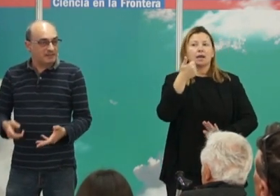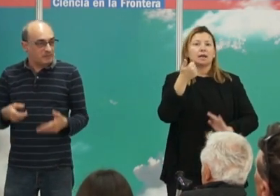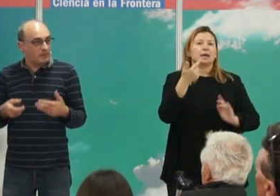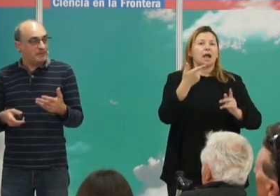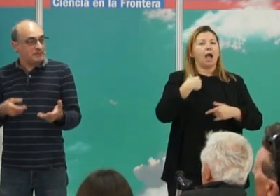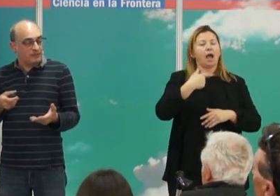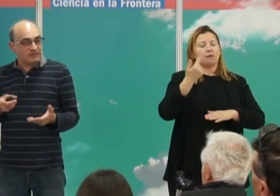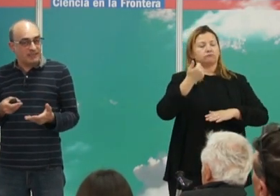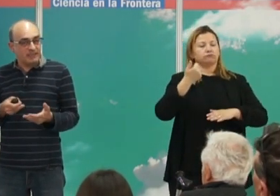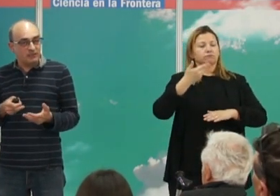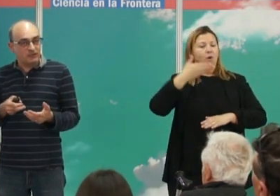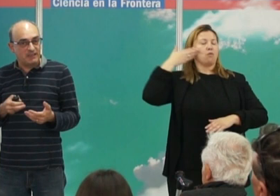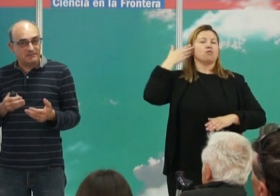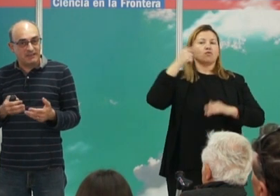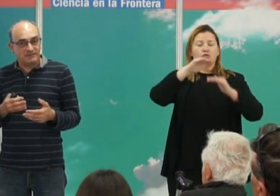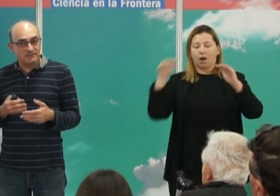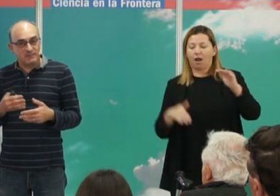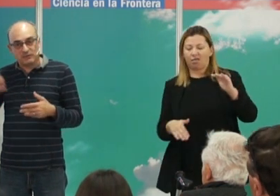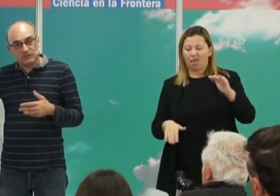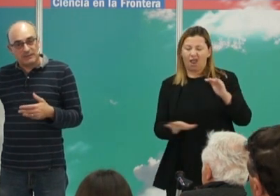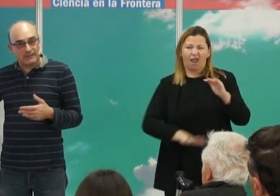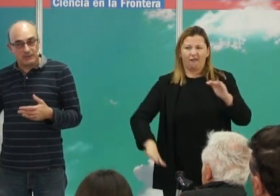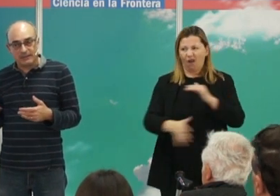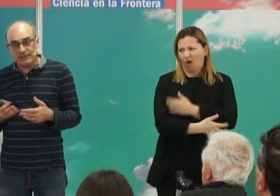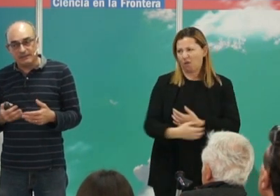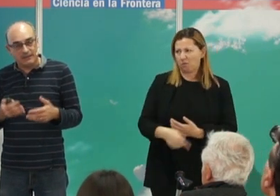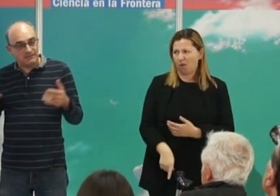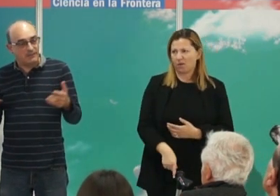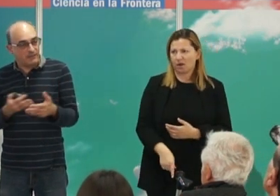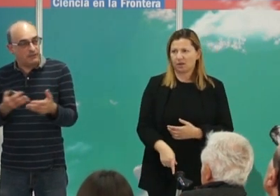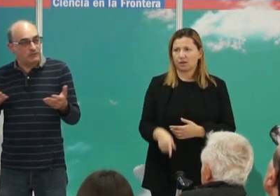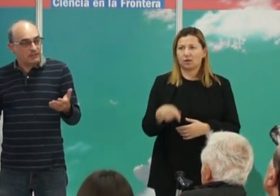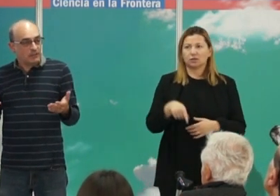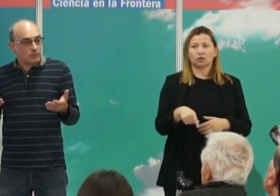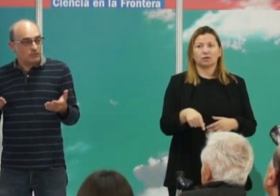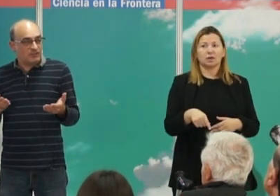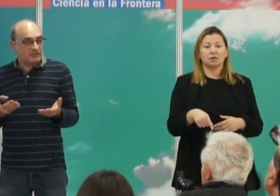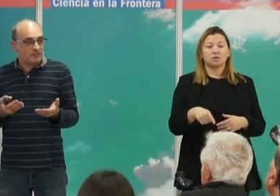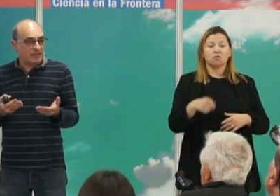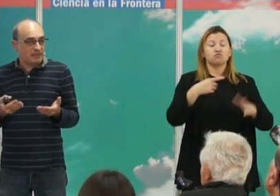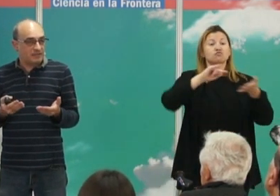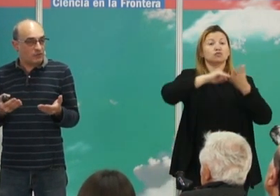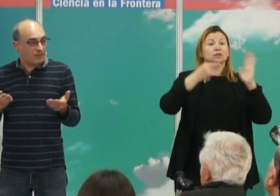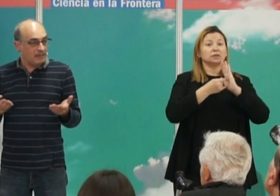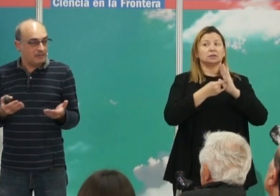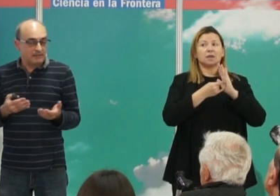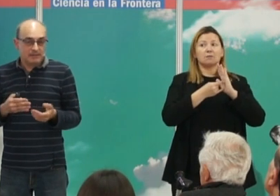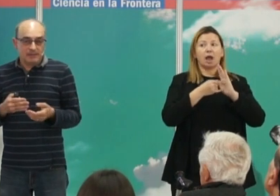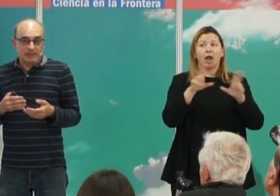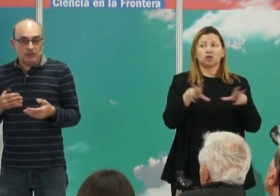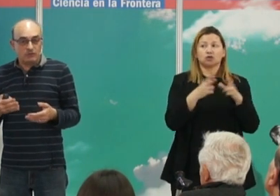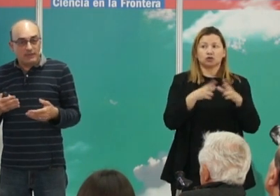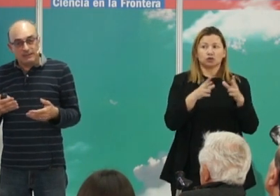más bajas. Es probable entonces que los nómadas de las estepas cuando entraban en la India establecieron un sistema social